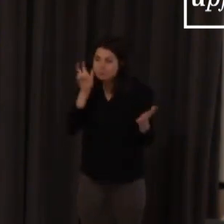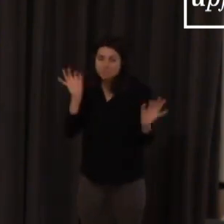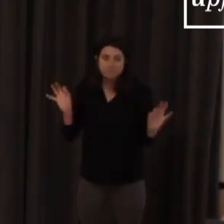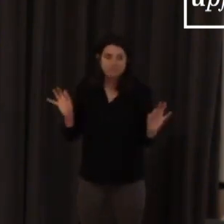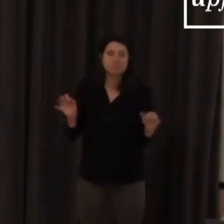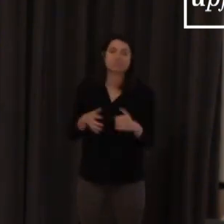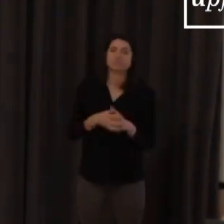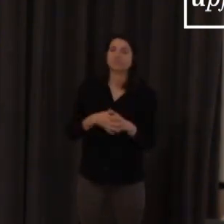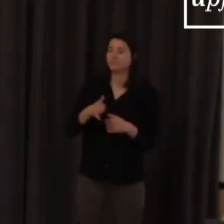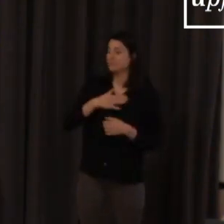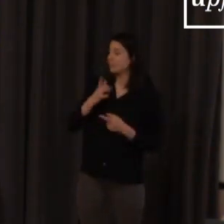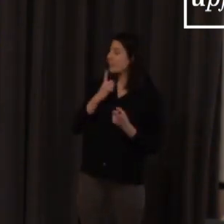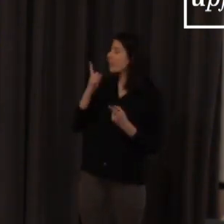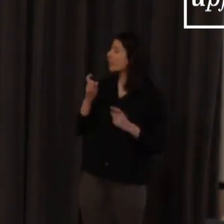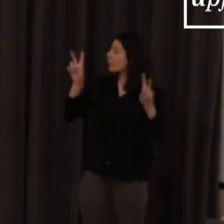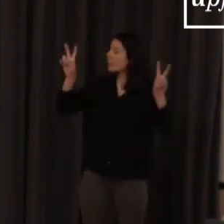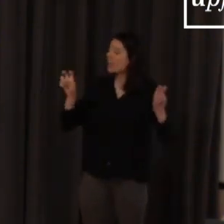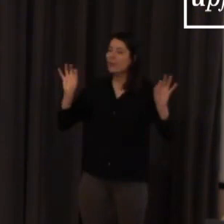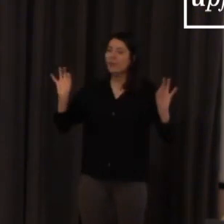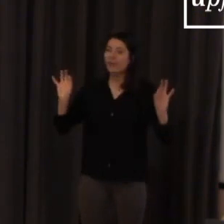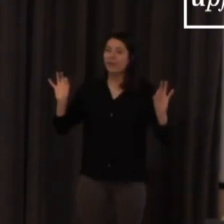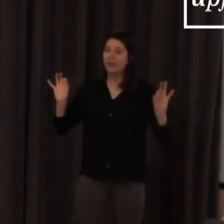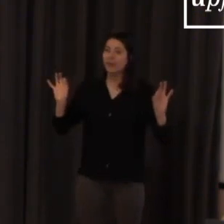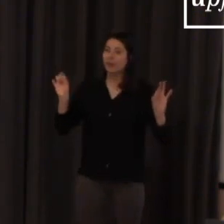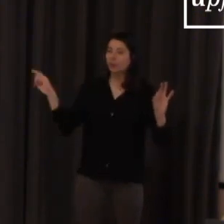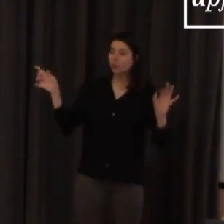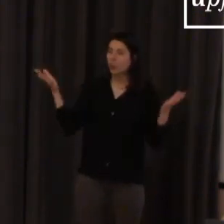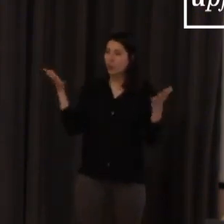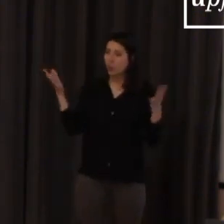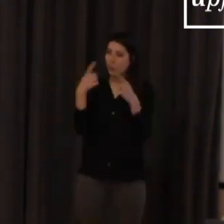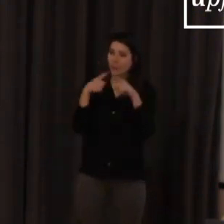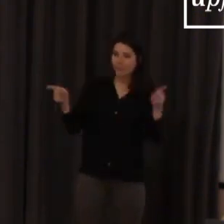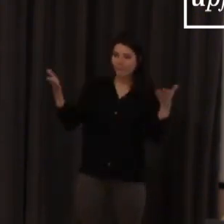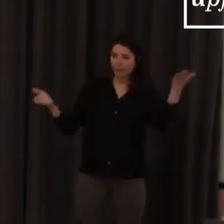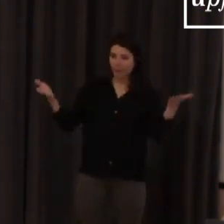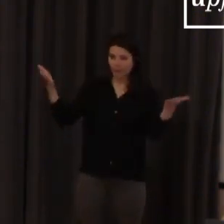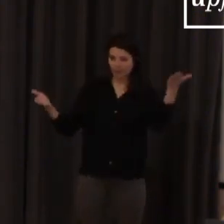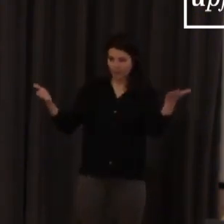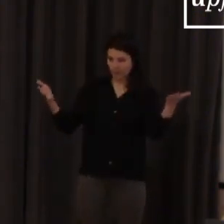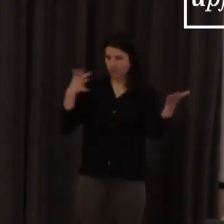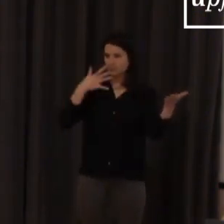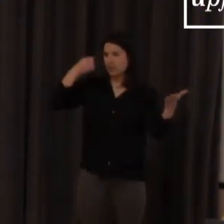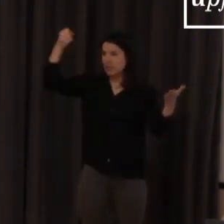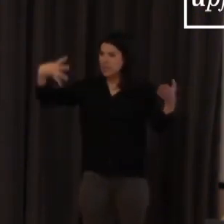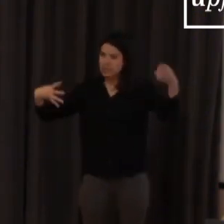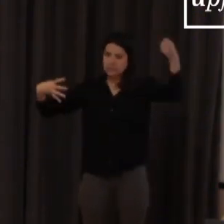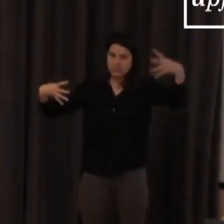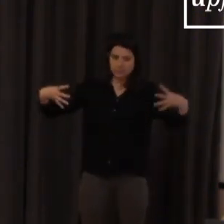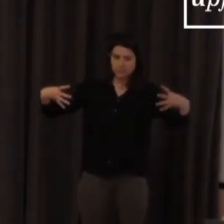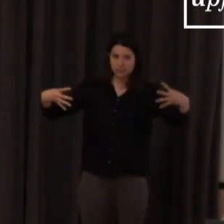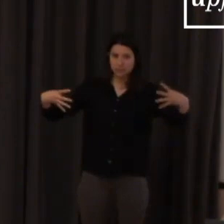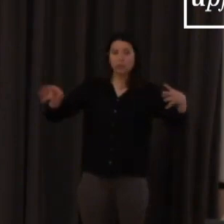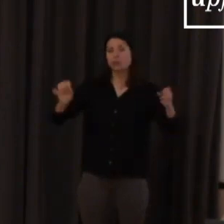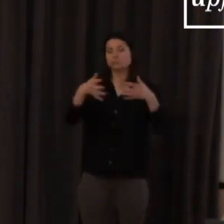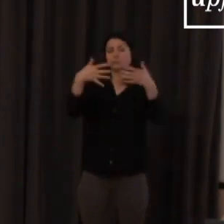mi pregunta era ¿cómo diferencias en toda la rista de letras que tienes entre dónde acaba el